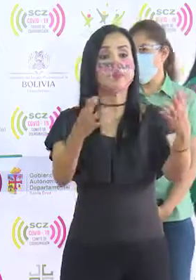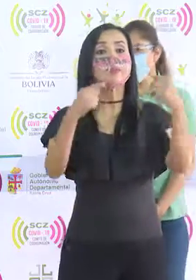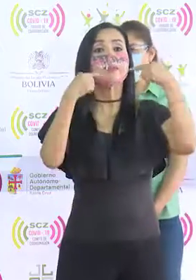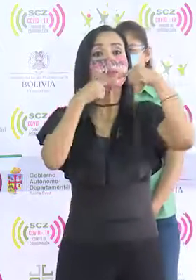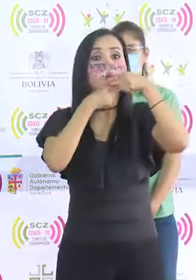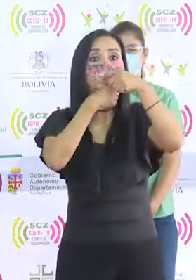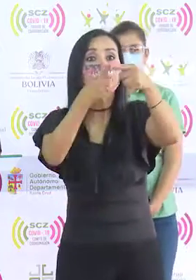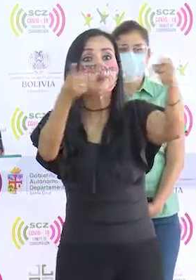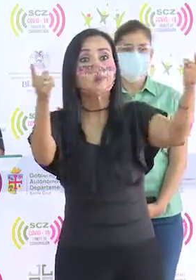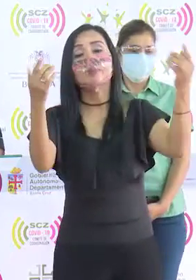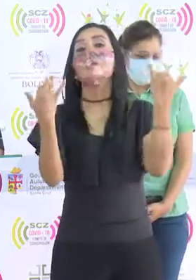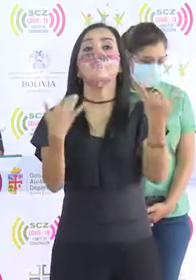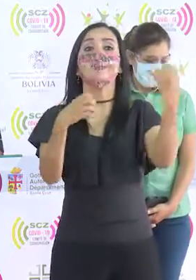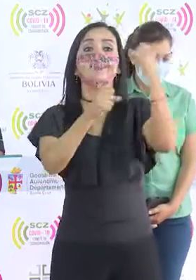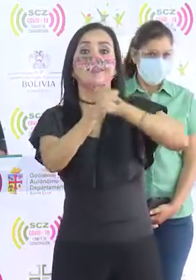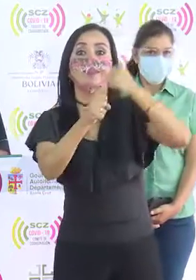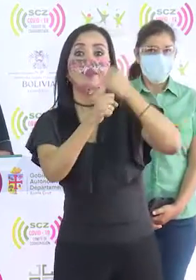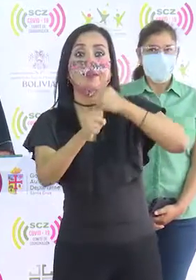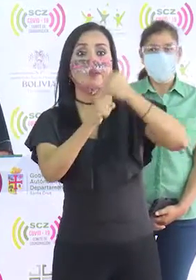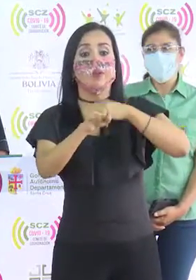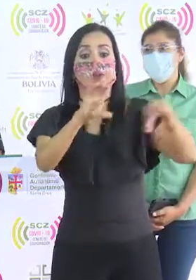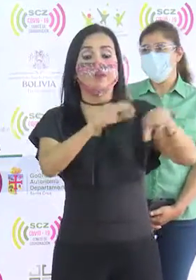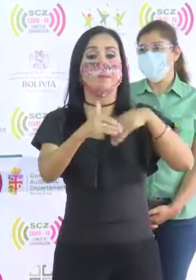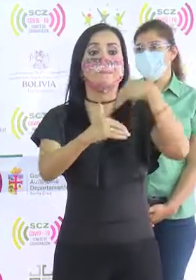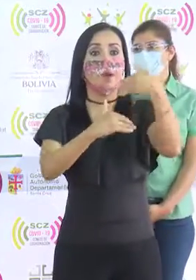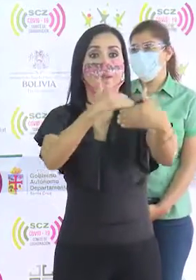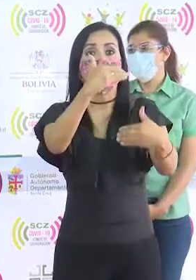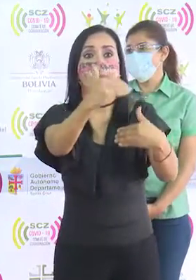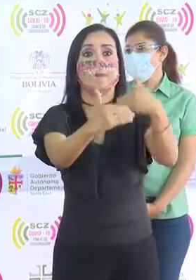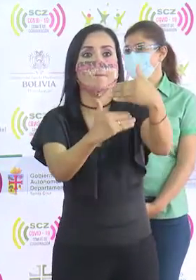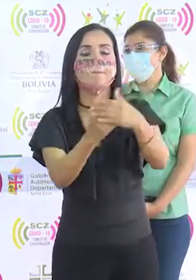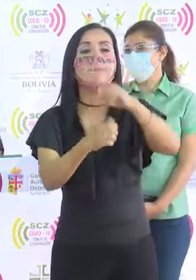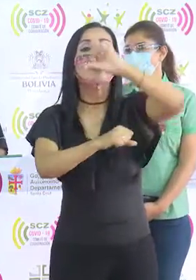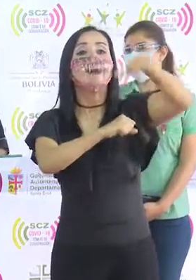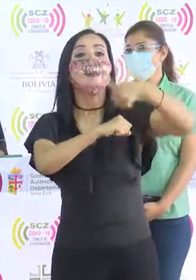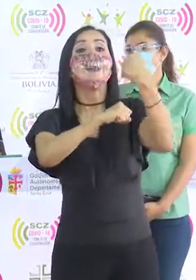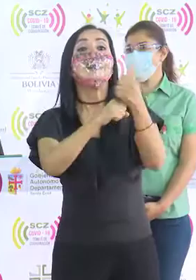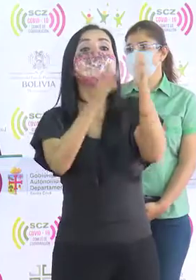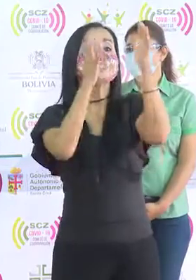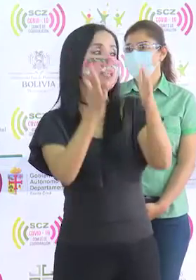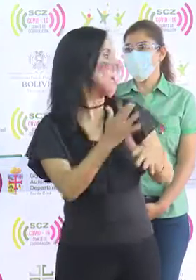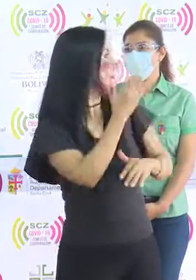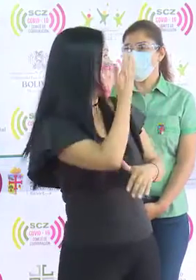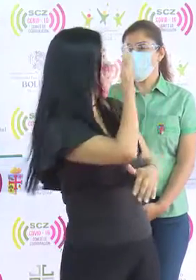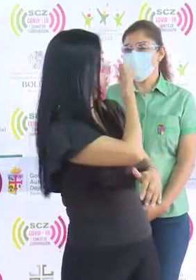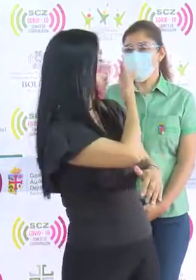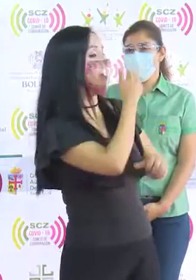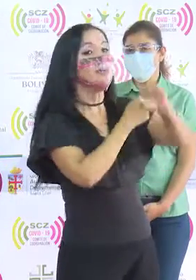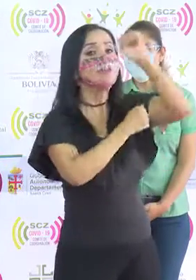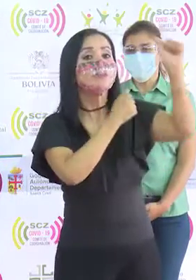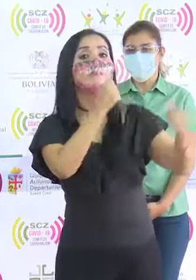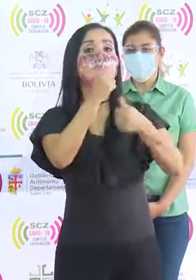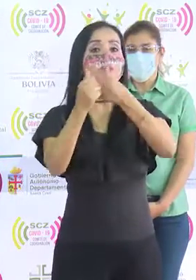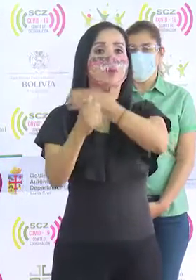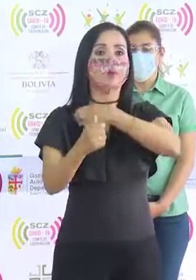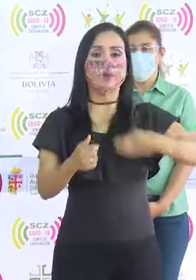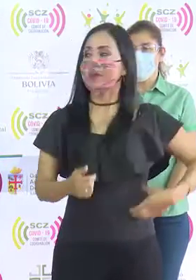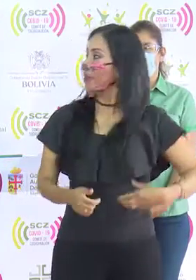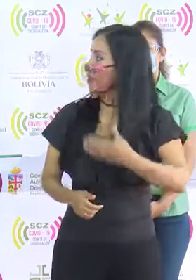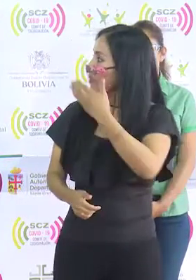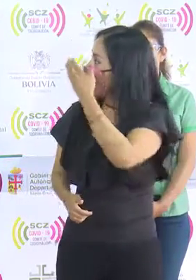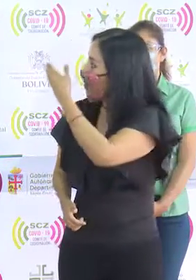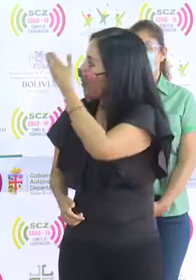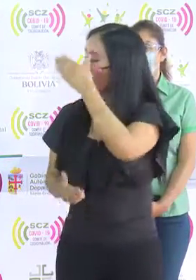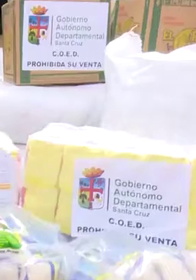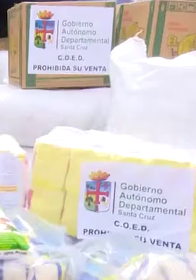Enunciarles que en el trabajo que venimos haciendo con nuestra asambleísta, con nuestro subgobernador, desde